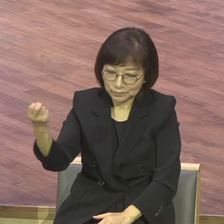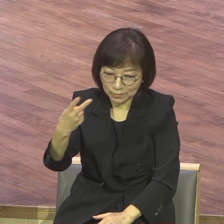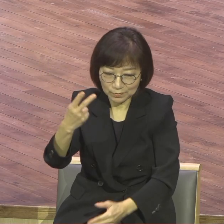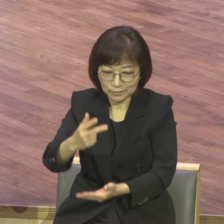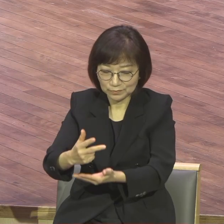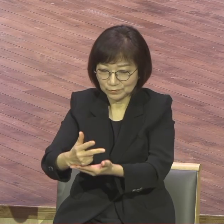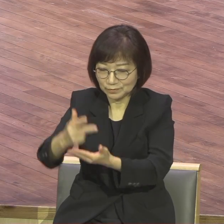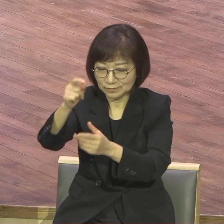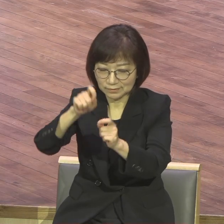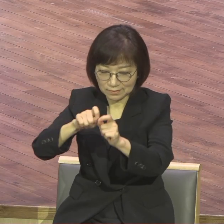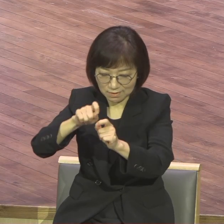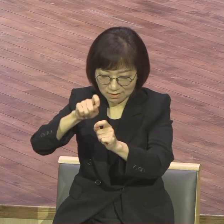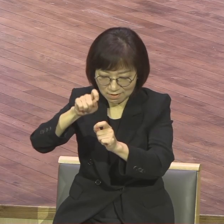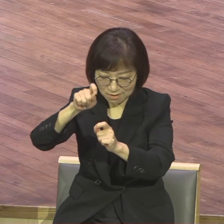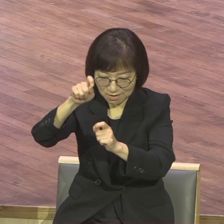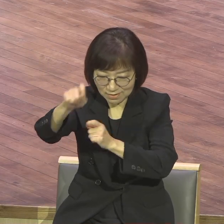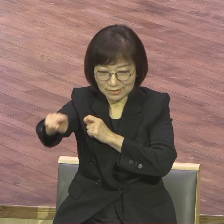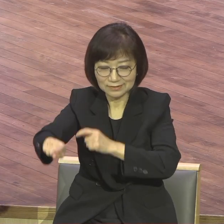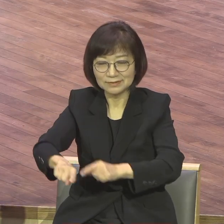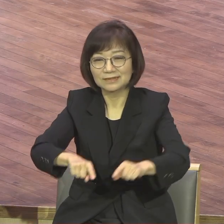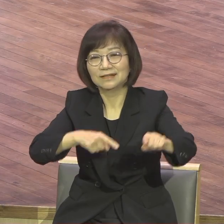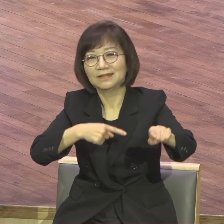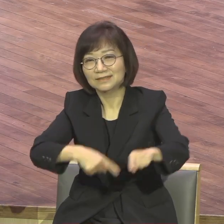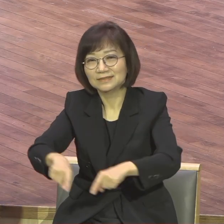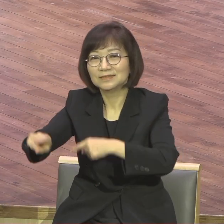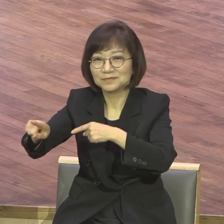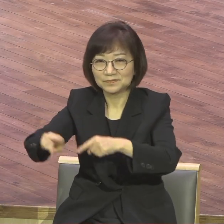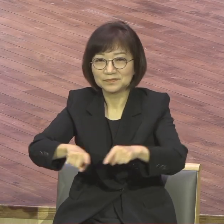마시리 신가